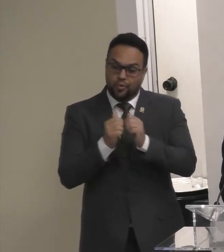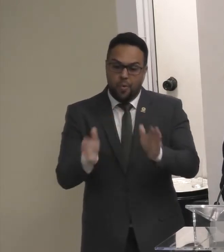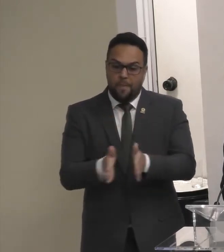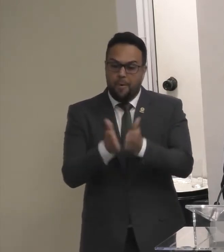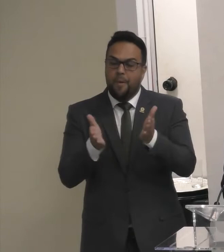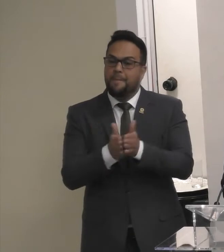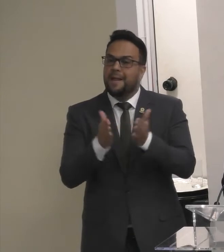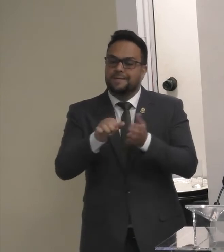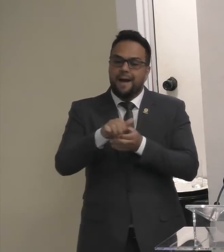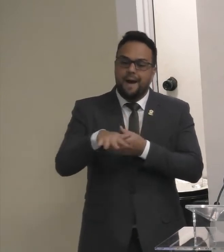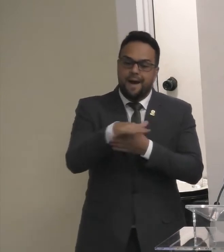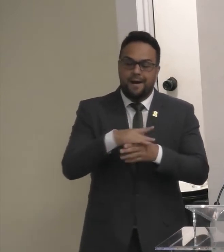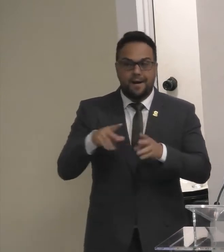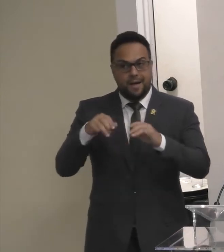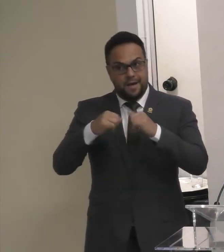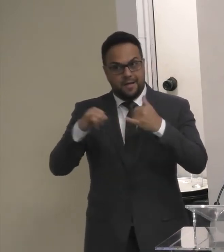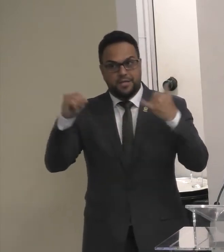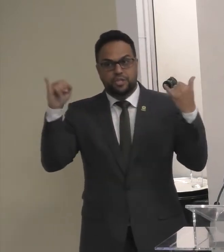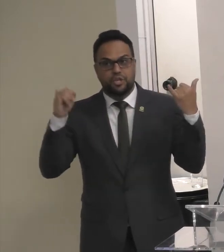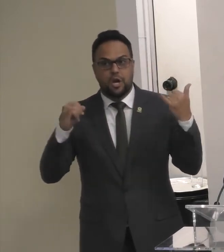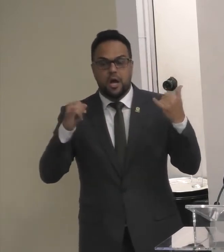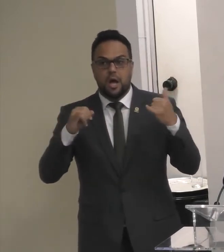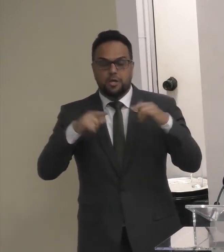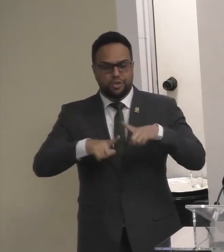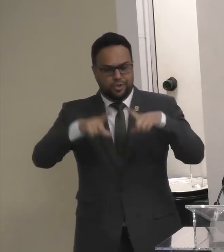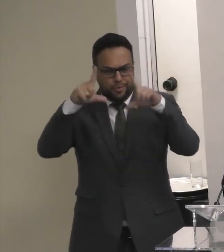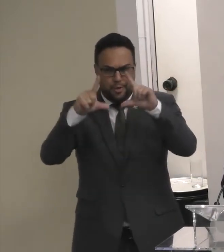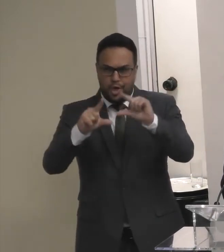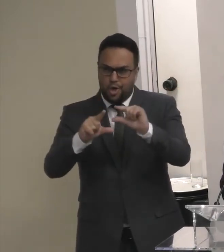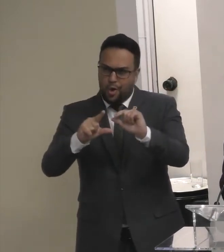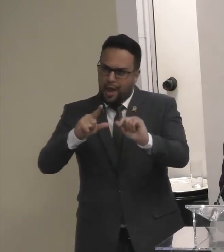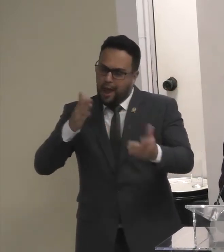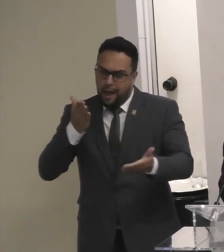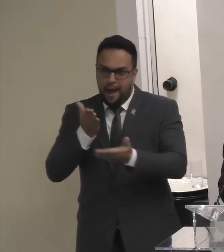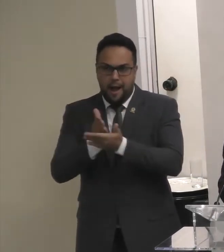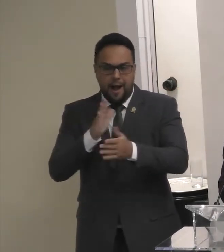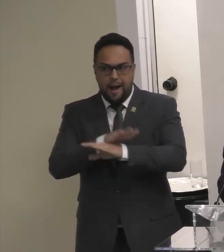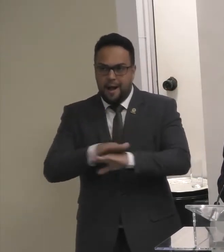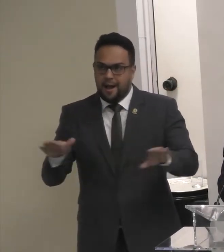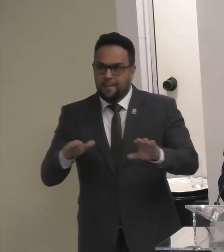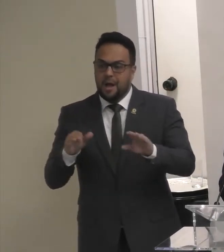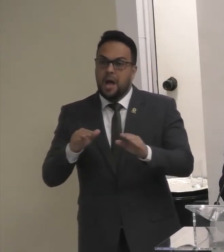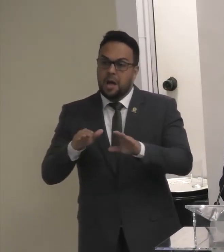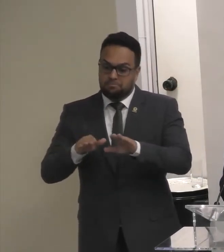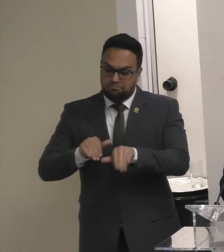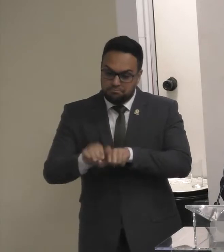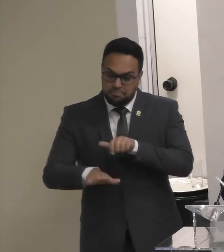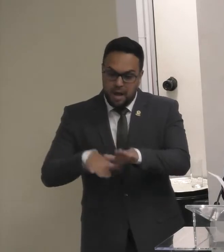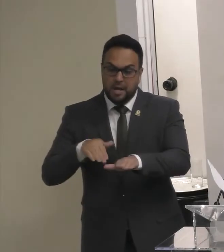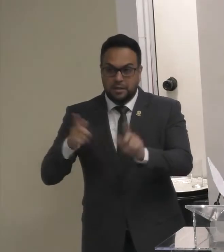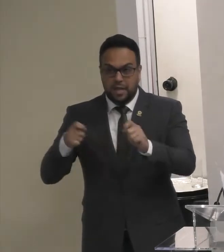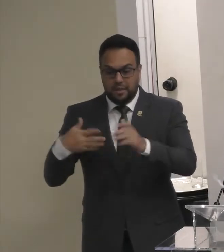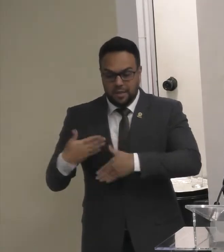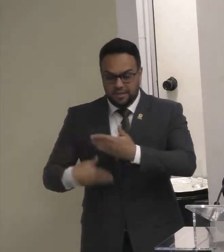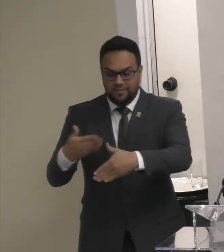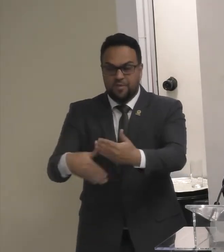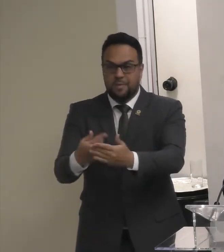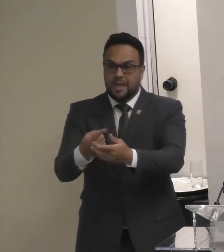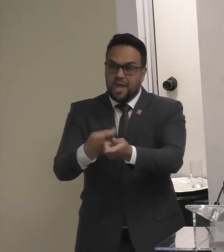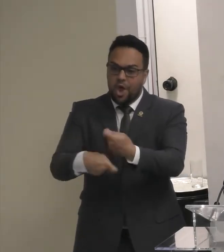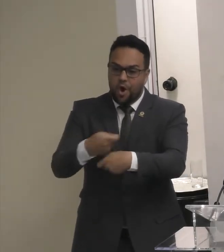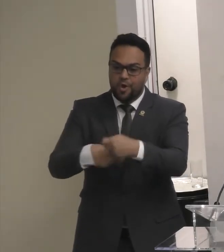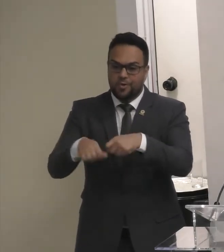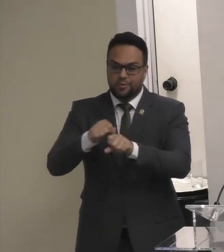Energética E erradicá-la É o primeiro passo Para o início Do desenvolvimento Econômico E social De nossa gente